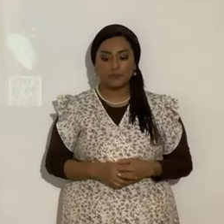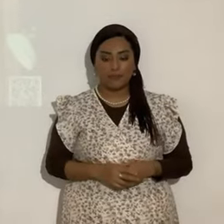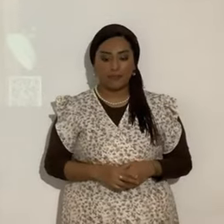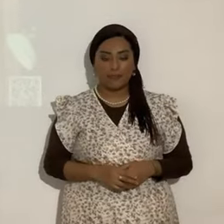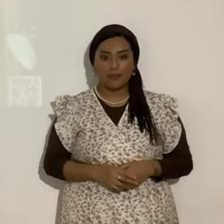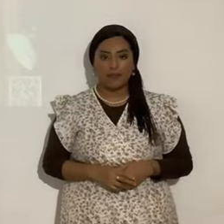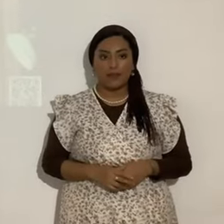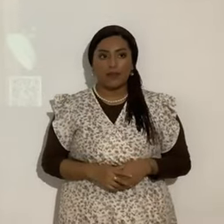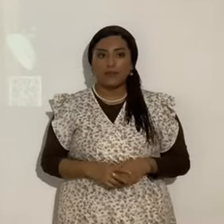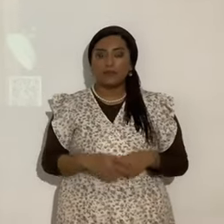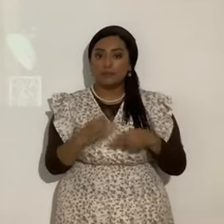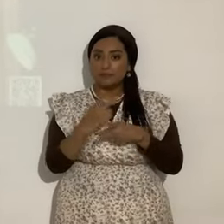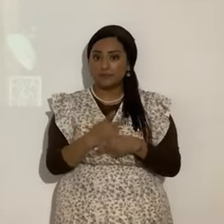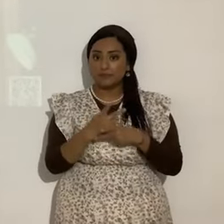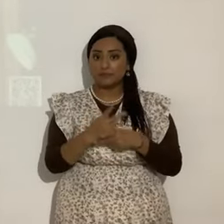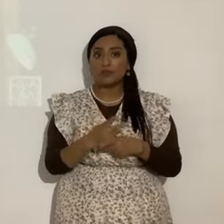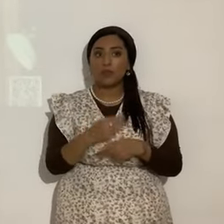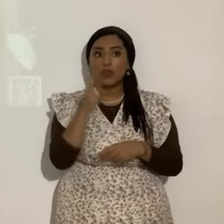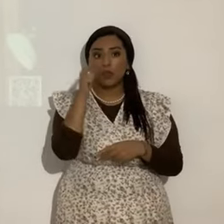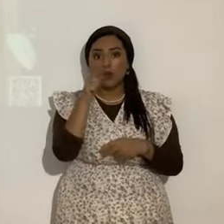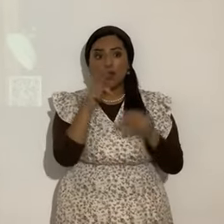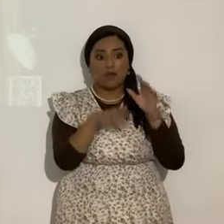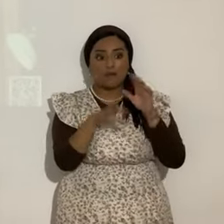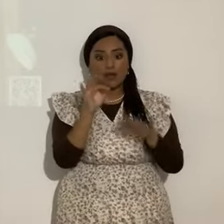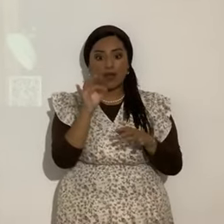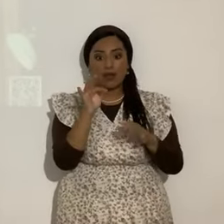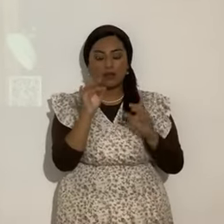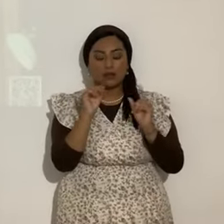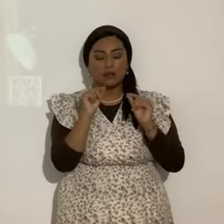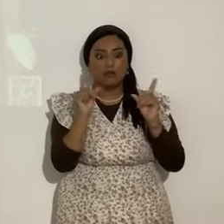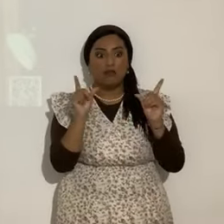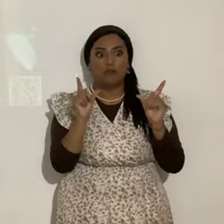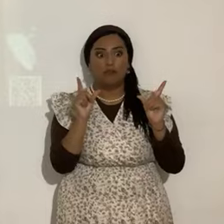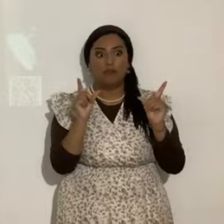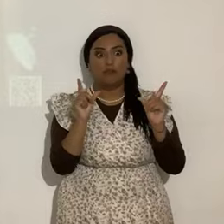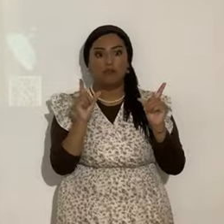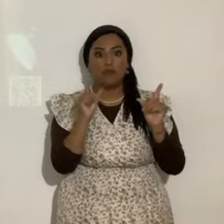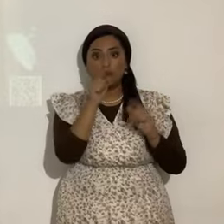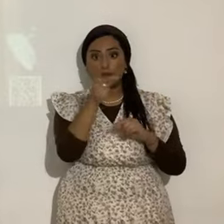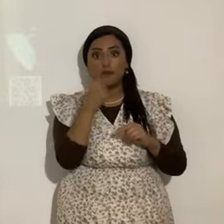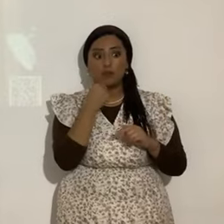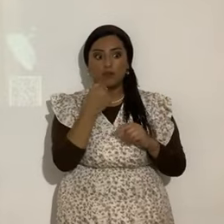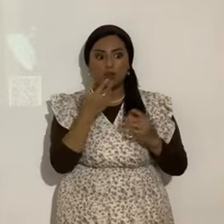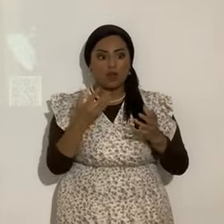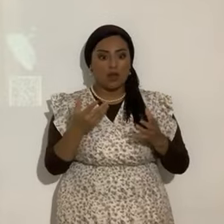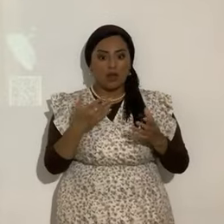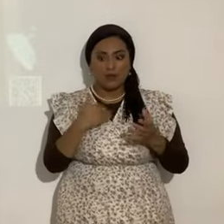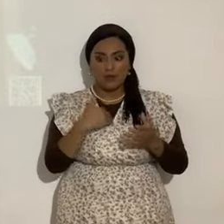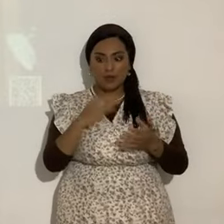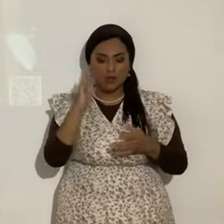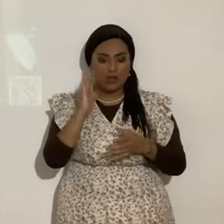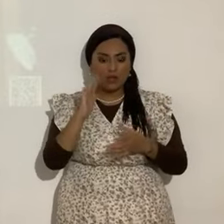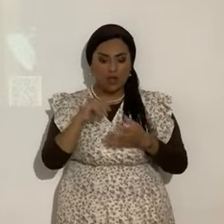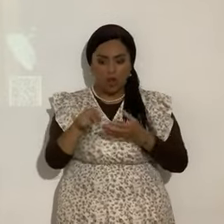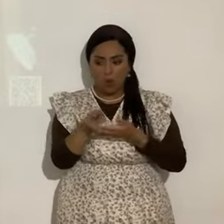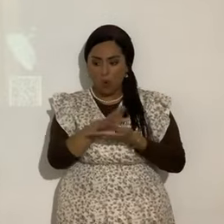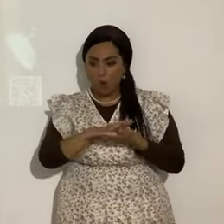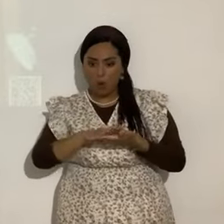no sea que te topes con alguna sorpresa de decir bueno qué santo fui en la tierra etcétera porque